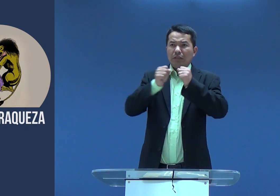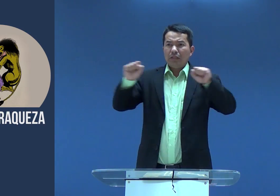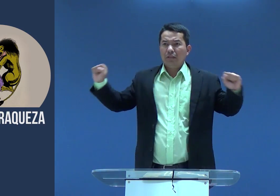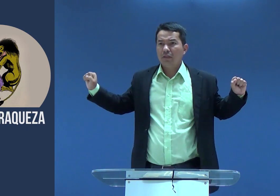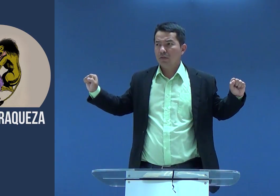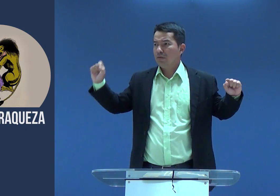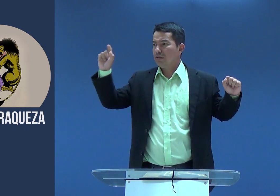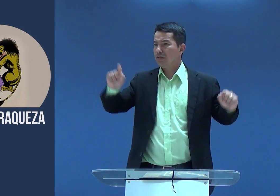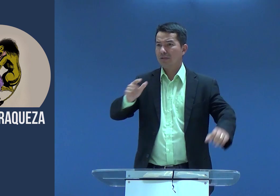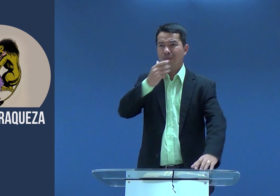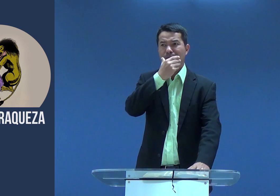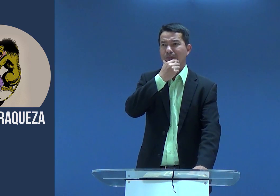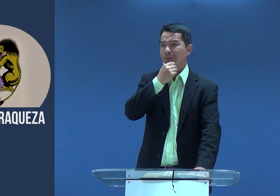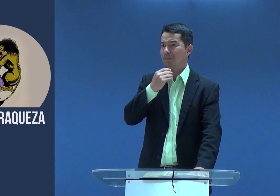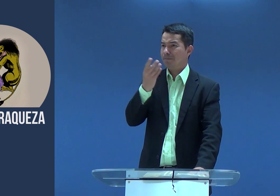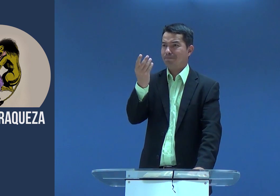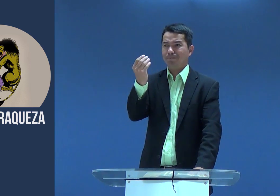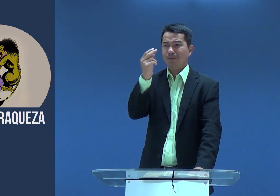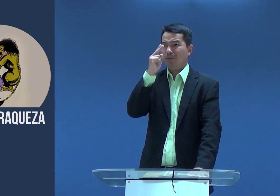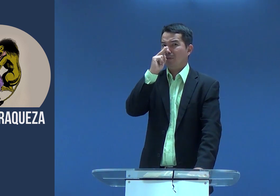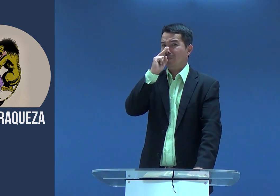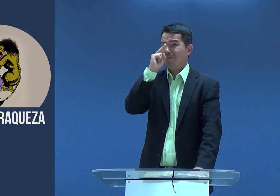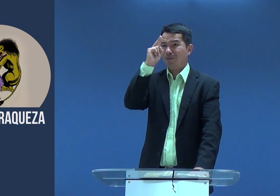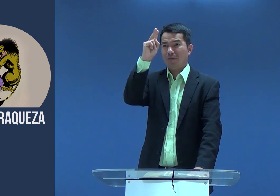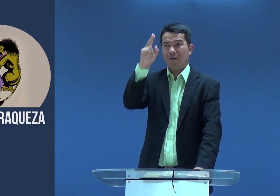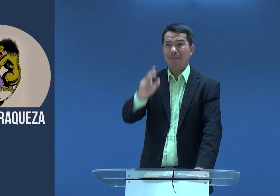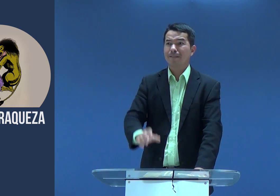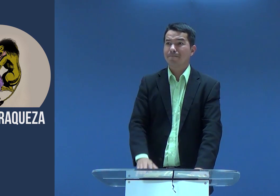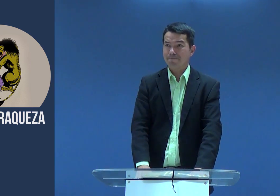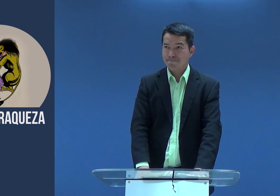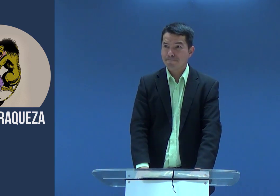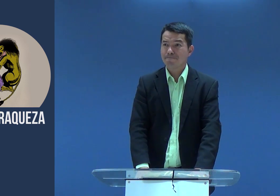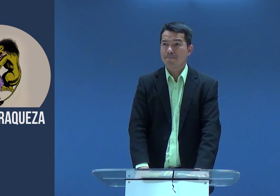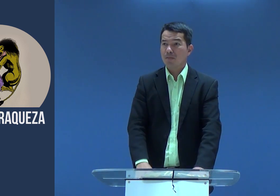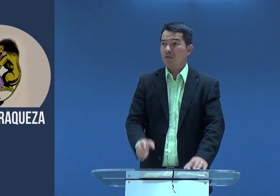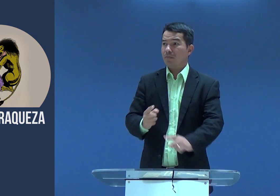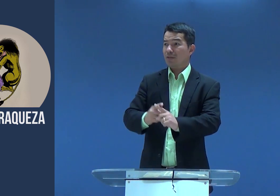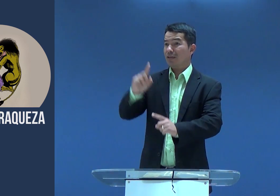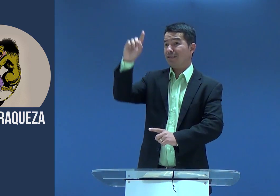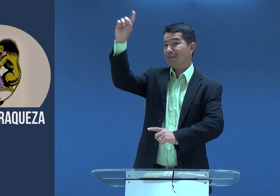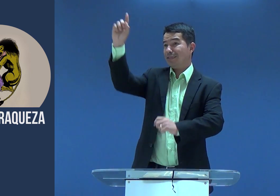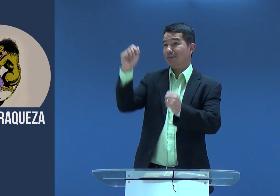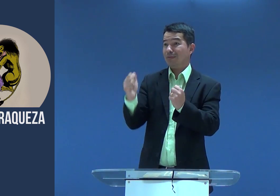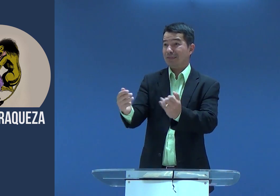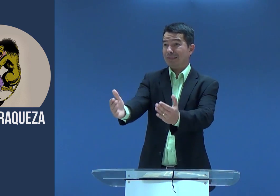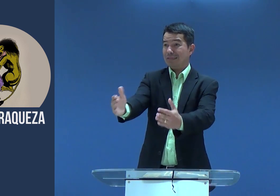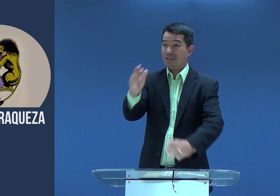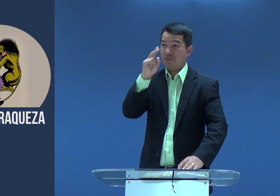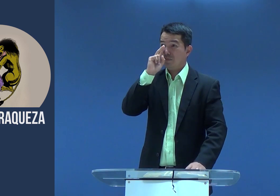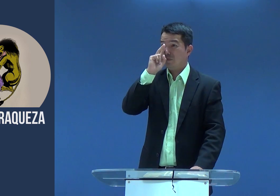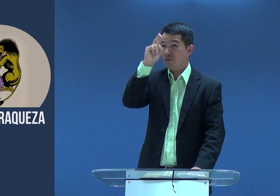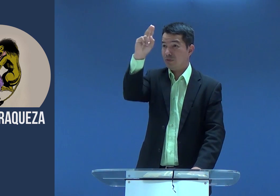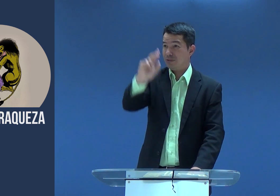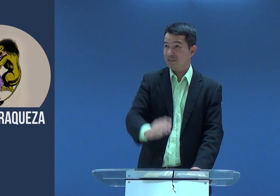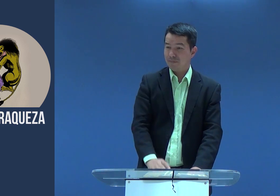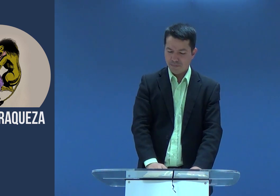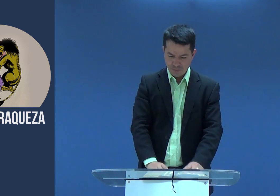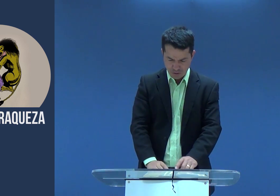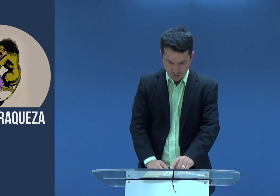Mas a outra coisa pra vocês é que Sansão era um homem muito forte em sua certeza. Porque Deus dava a